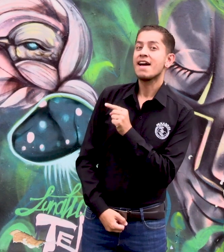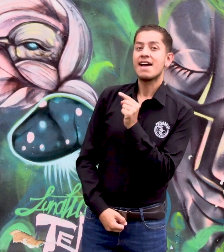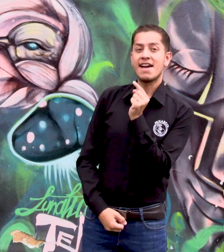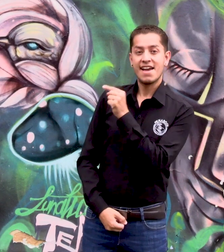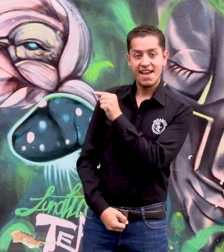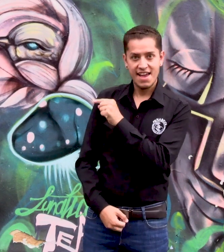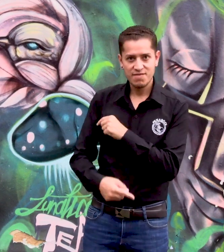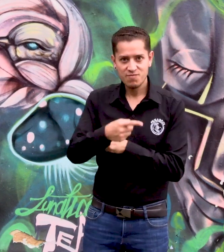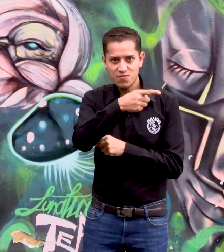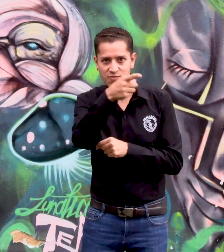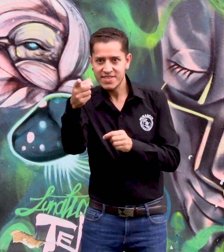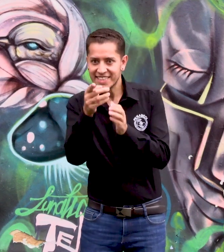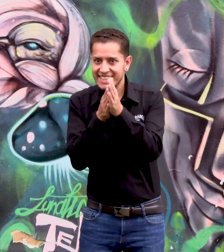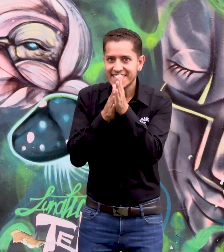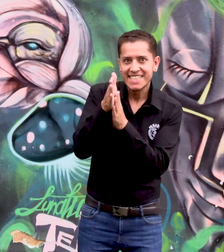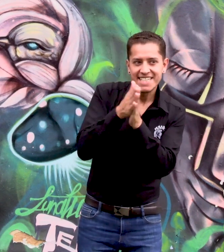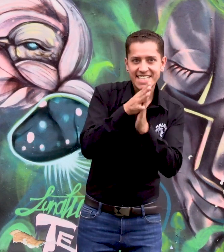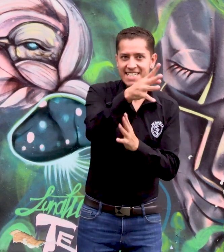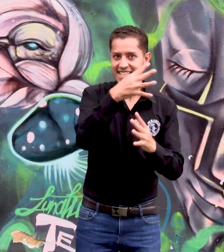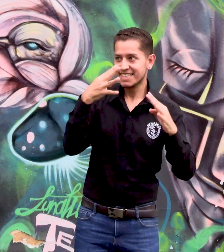Ese día, prepárense para verlo.